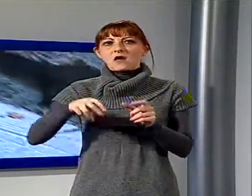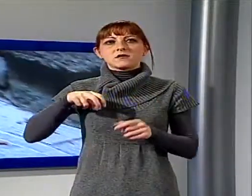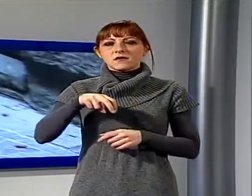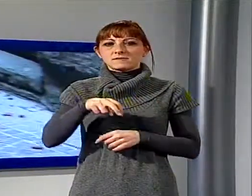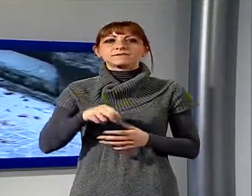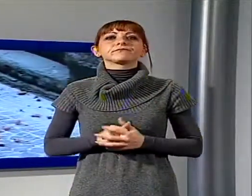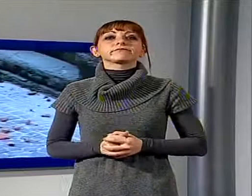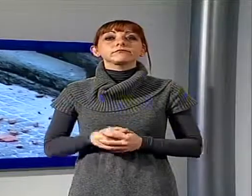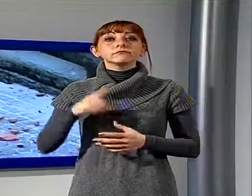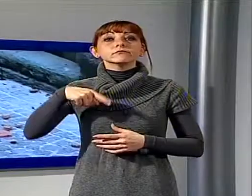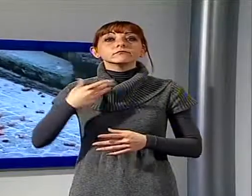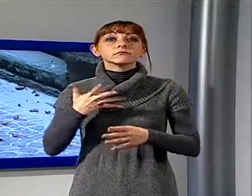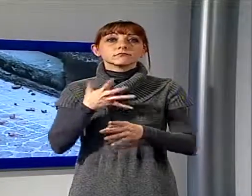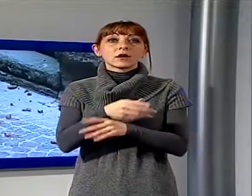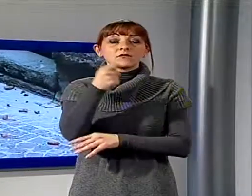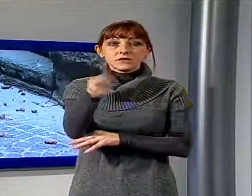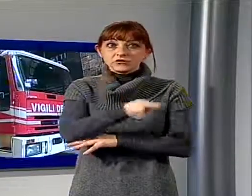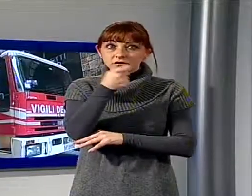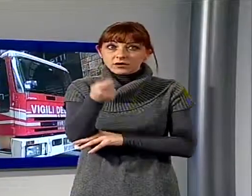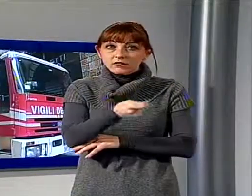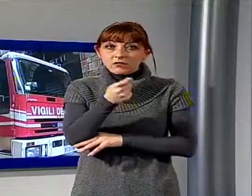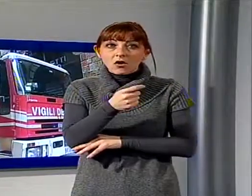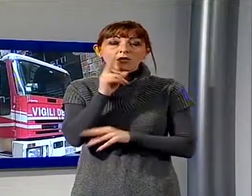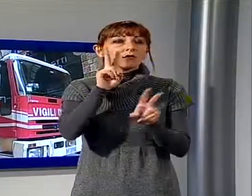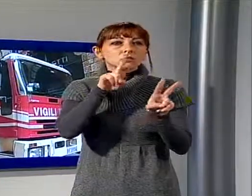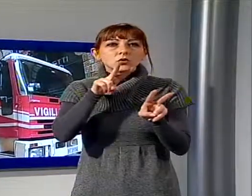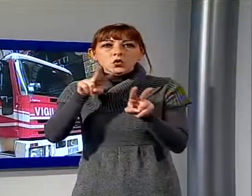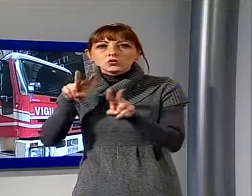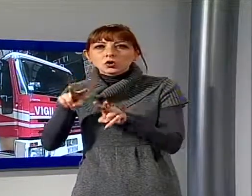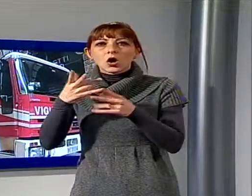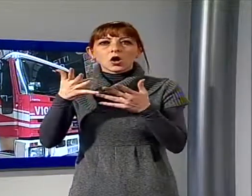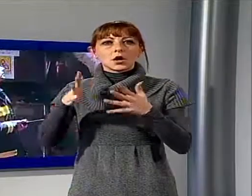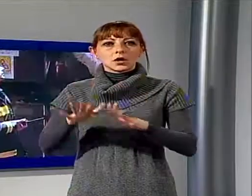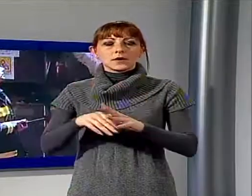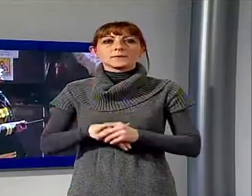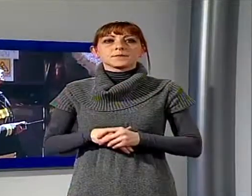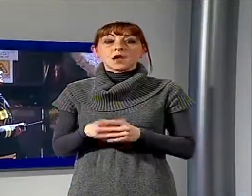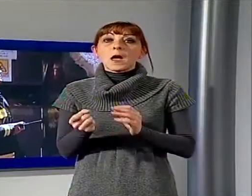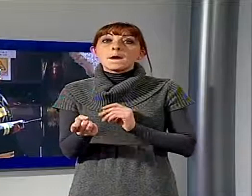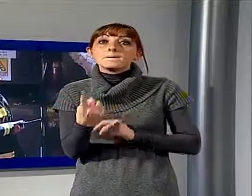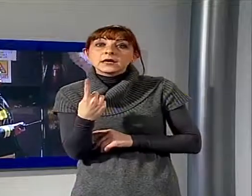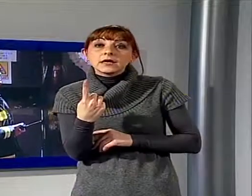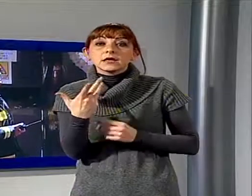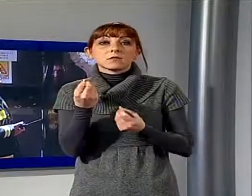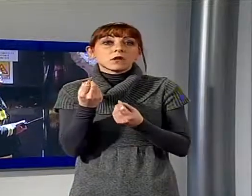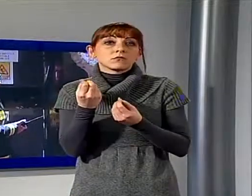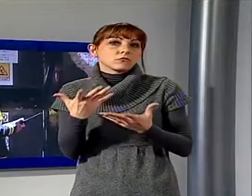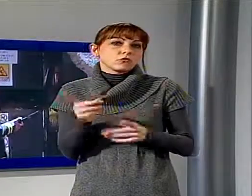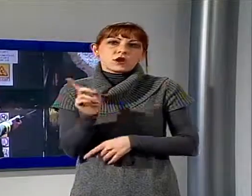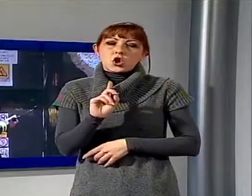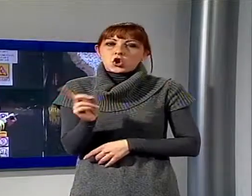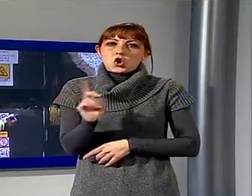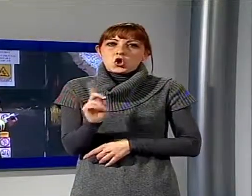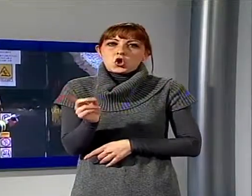sono intervenuti anche i vigili del fuoco che hanno effettuato alcune verifiche. Non è la prima volta che un fatto del genere si